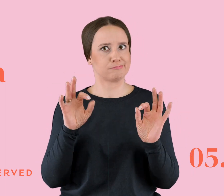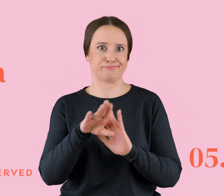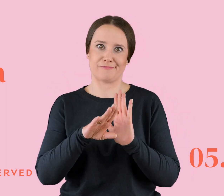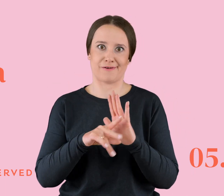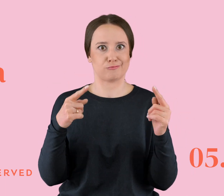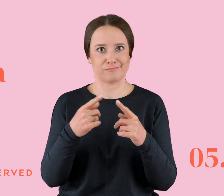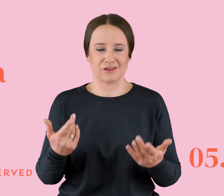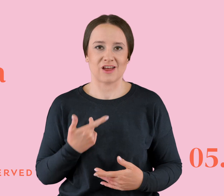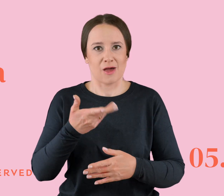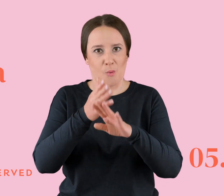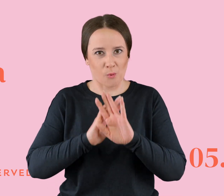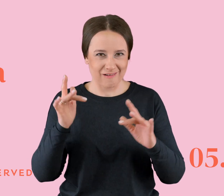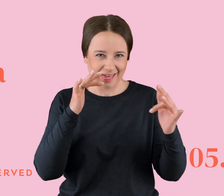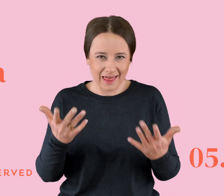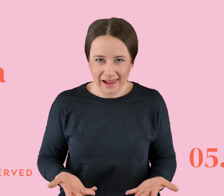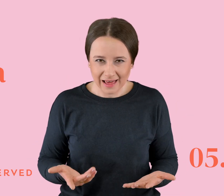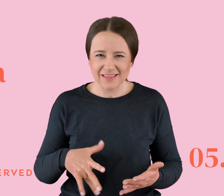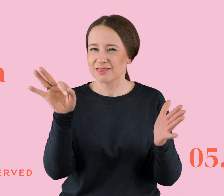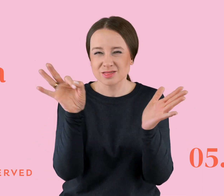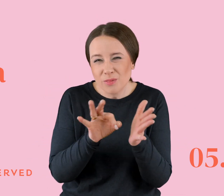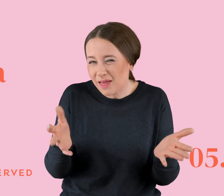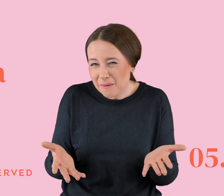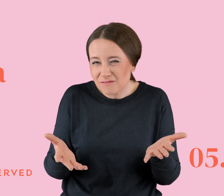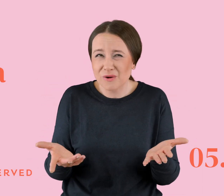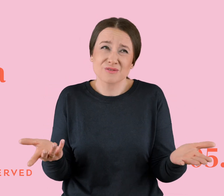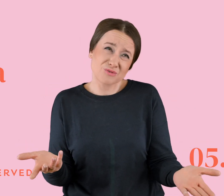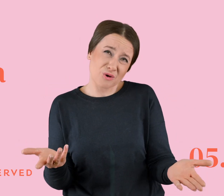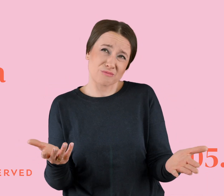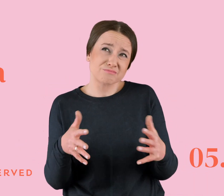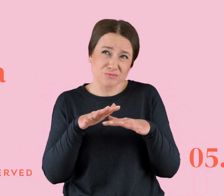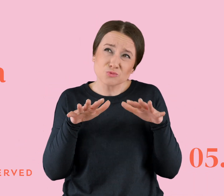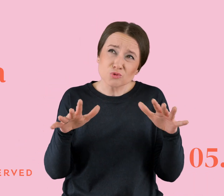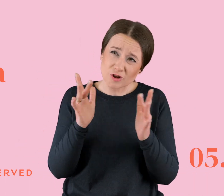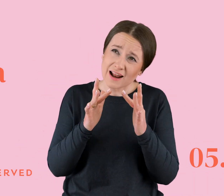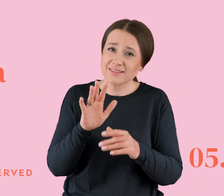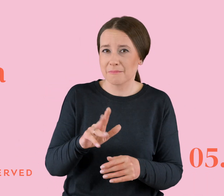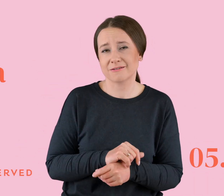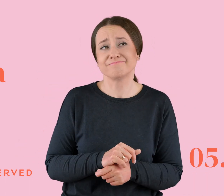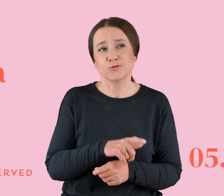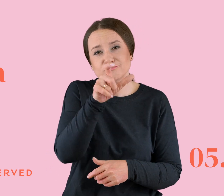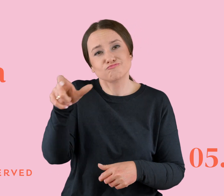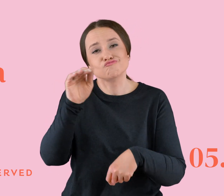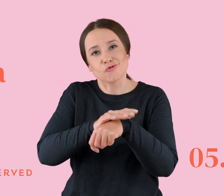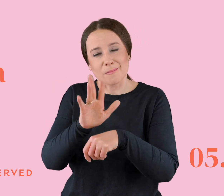jakąś relację, no to jest to na pewno, ma to dużo słuszności, że znajomi będą gadać. Słuchajcie, no nie wiem, czy